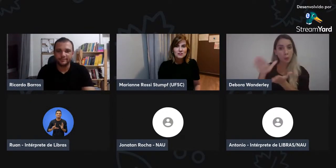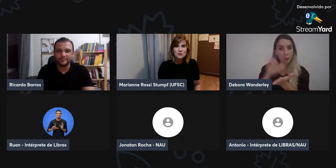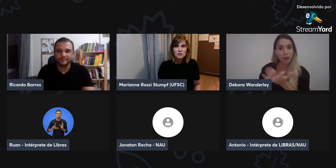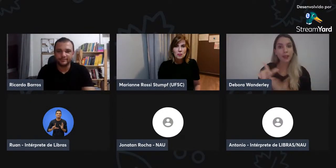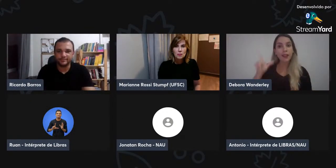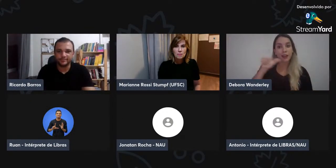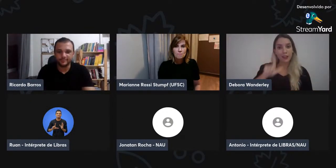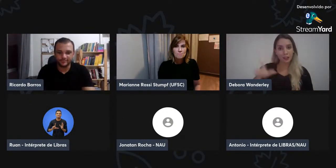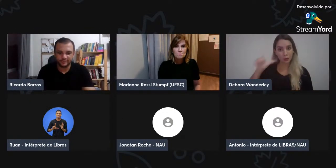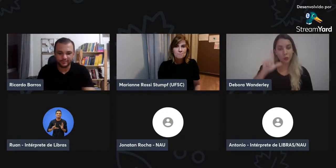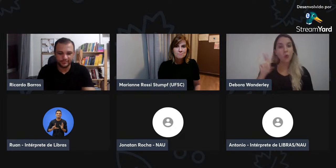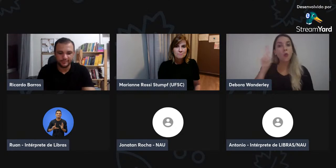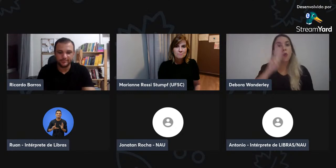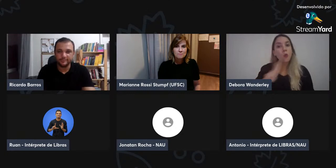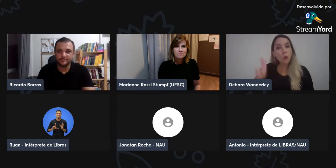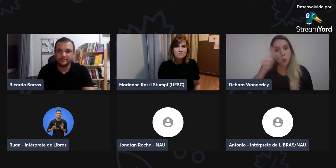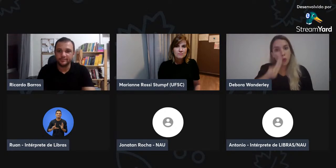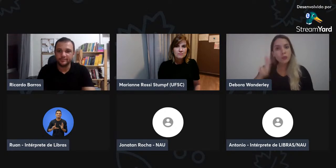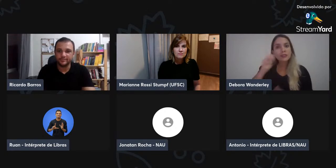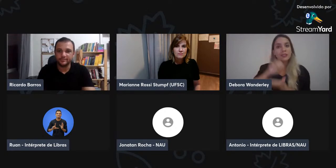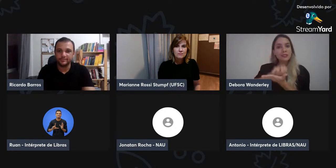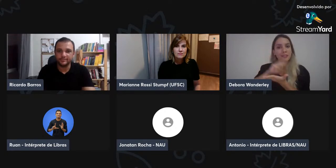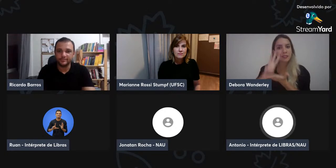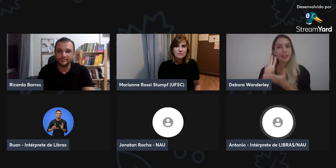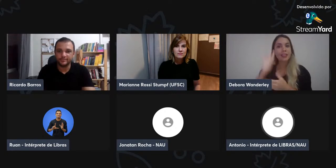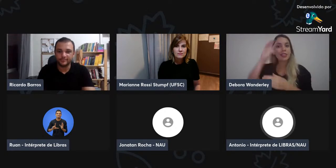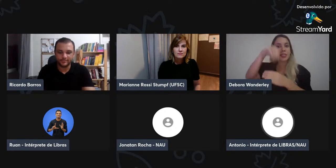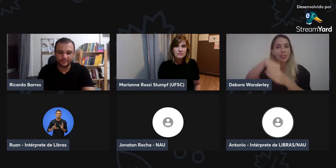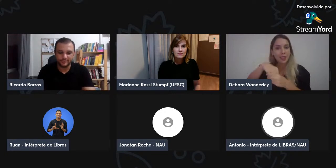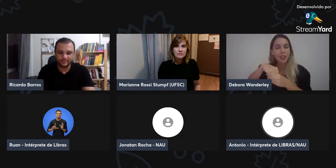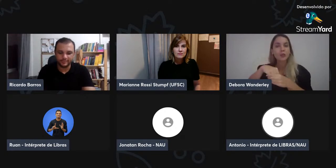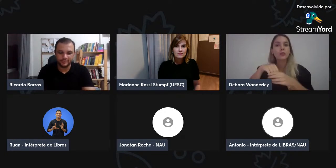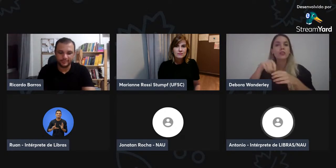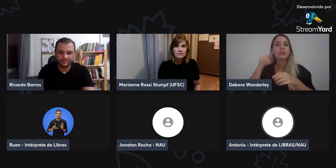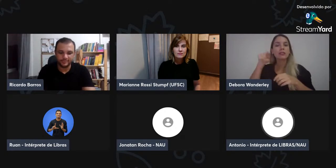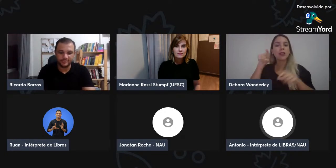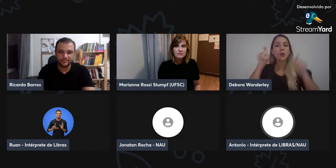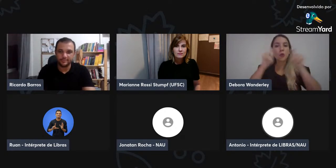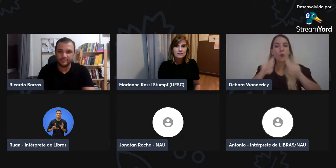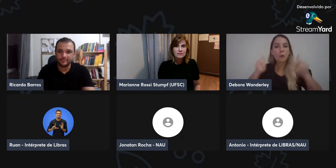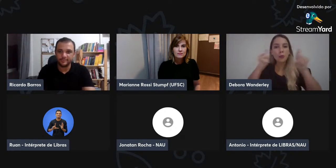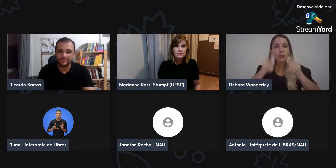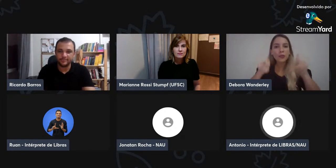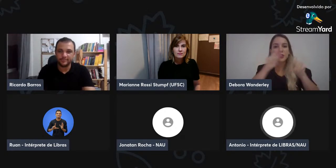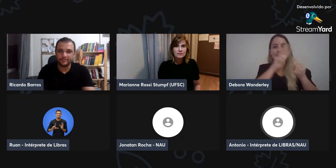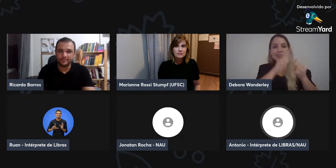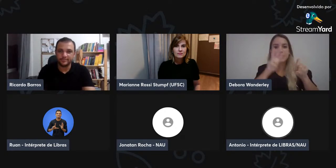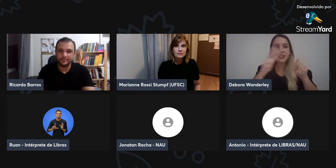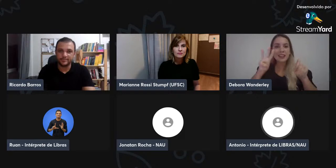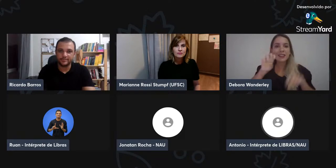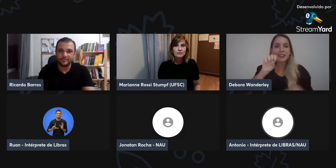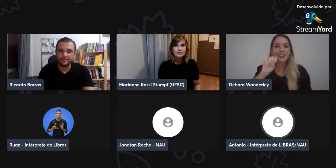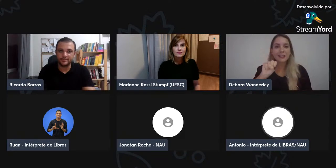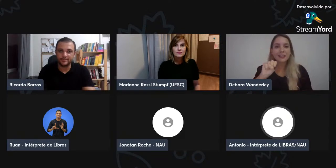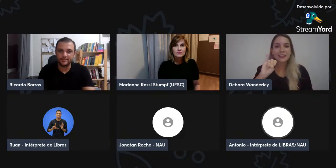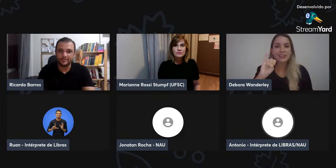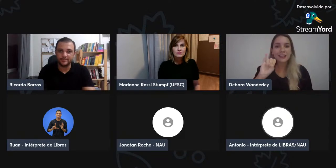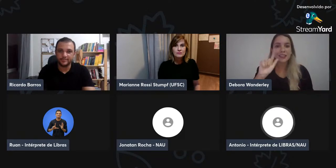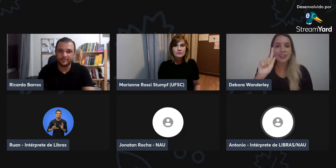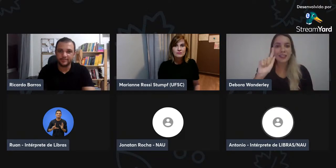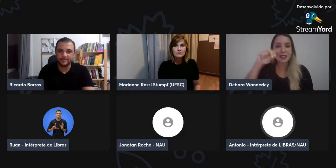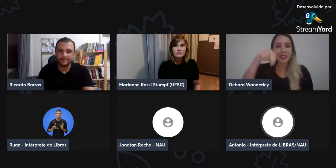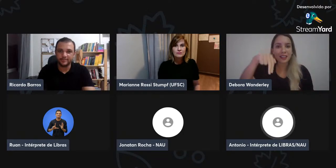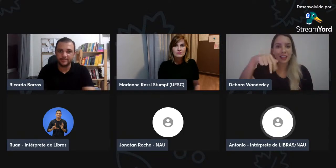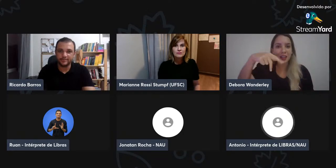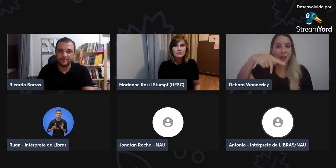A maioria das produções de literatura, que são impressas com SignWrite, tem o quê? São feitos atroitos,